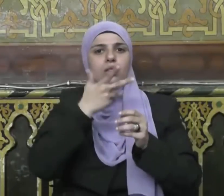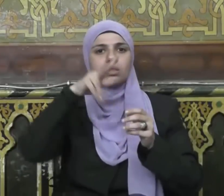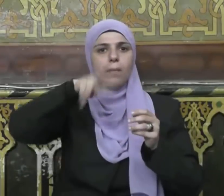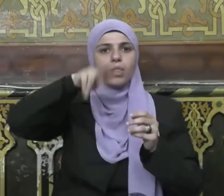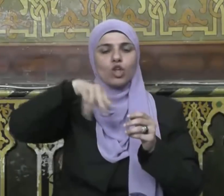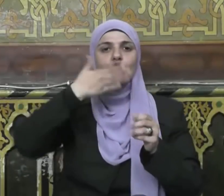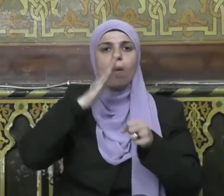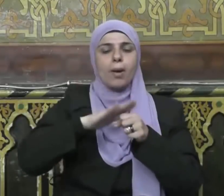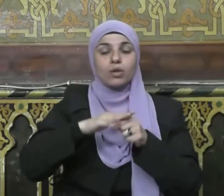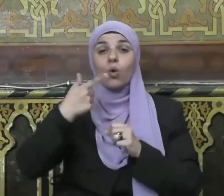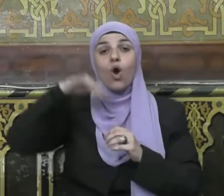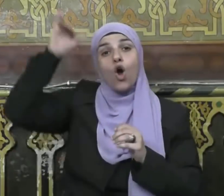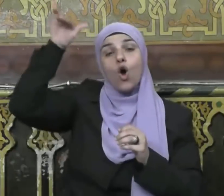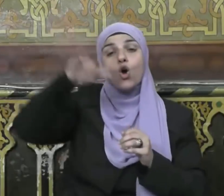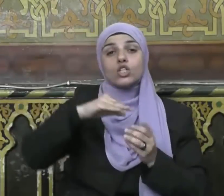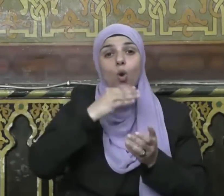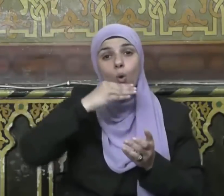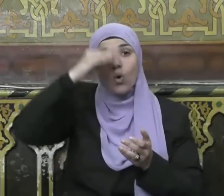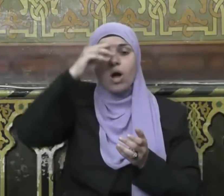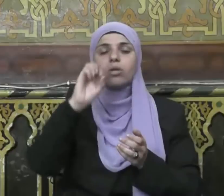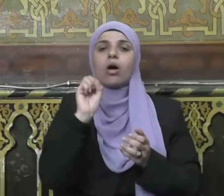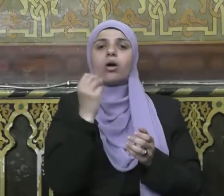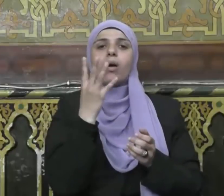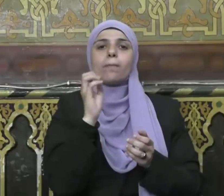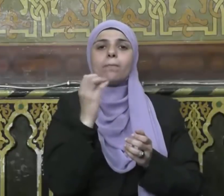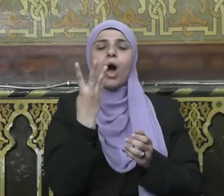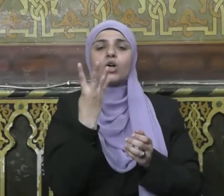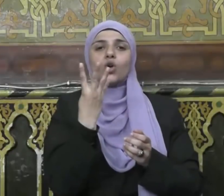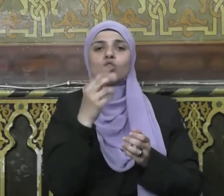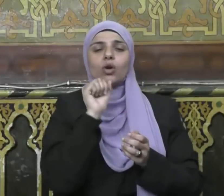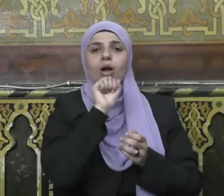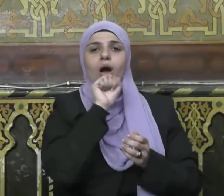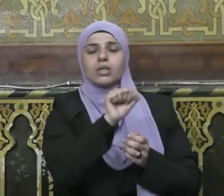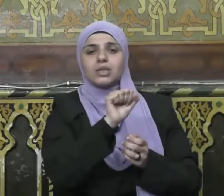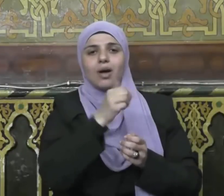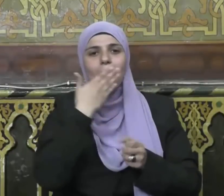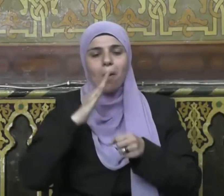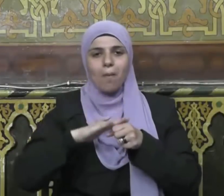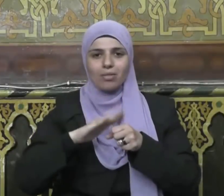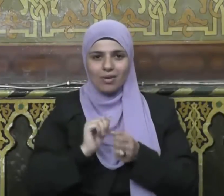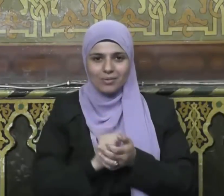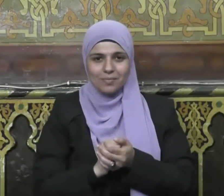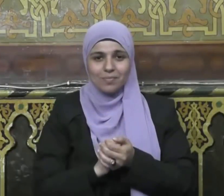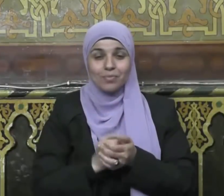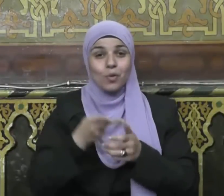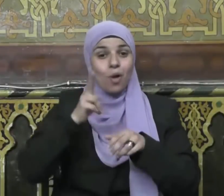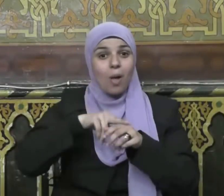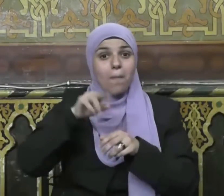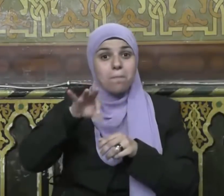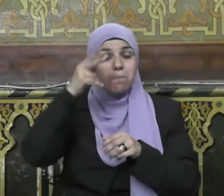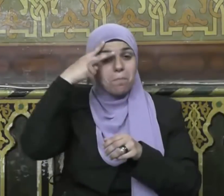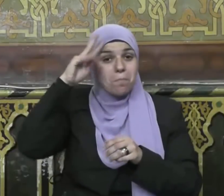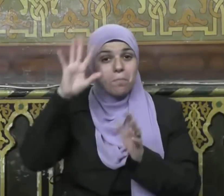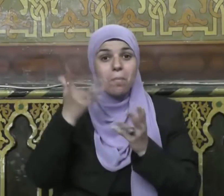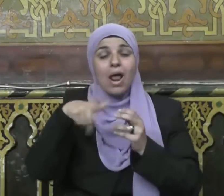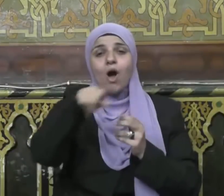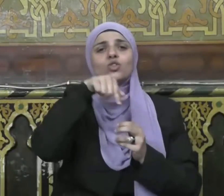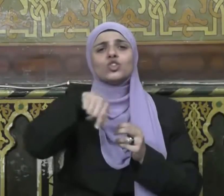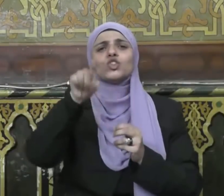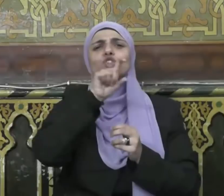التي يتقرب بها العبد إلى ربه والمتأمل في كتاب الله عز وجل يجد أن آية الدعاء